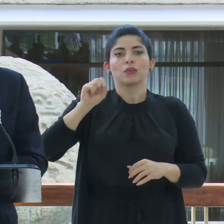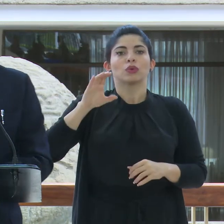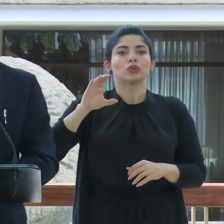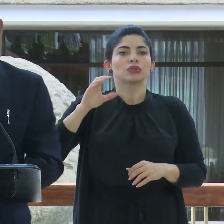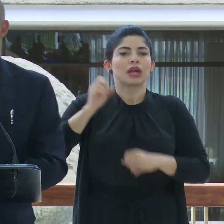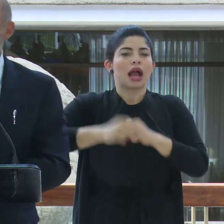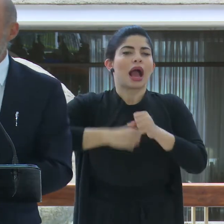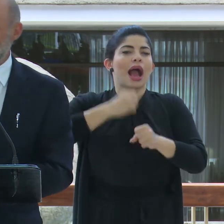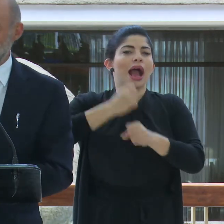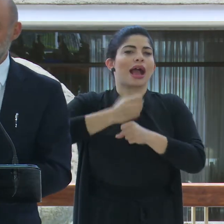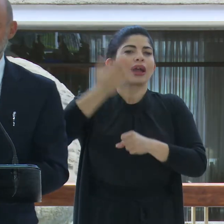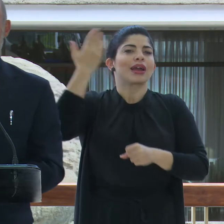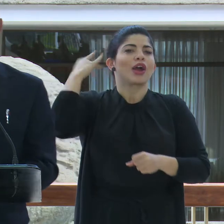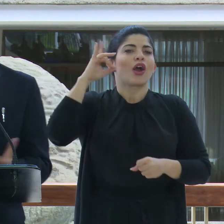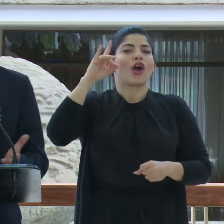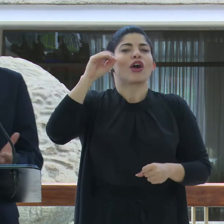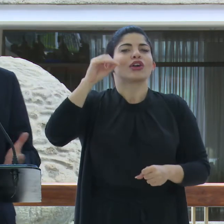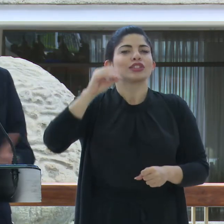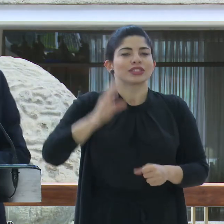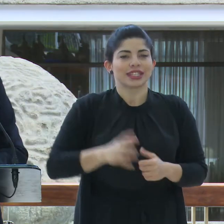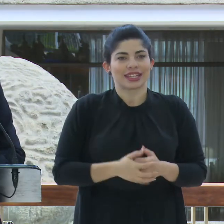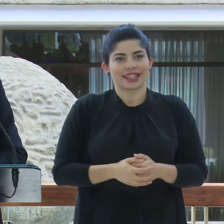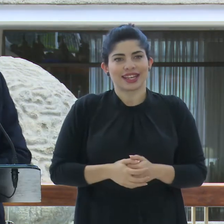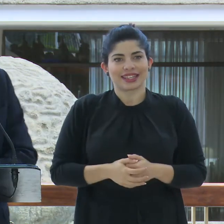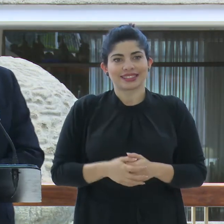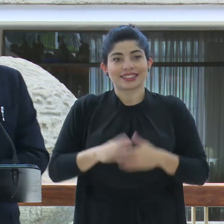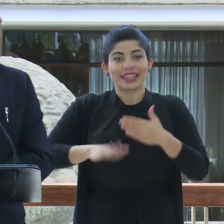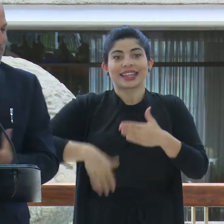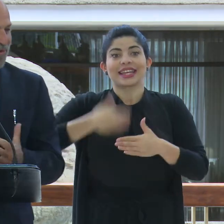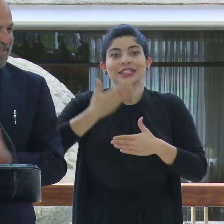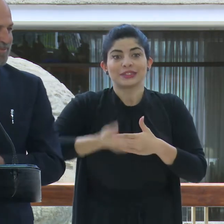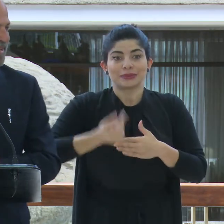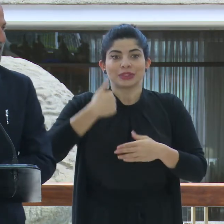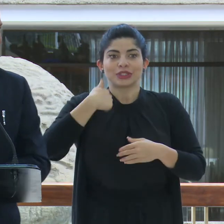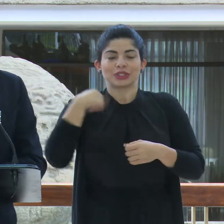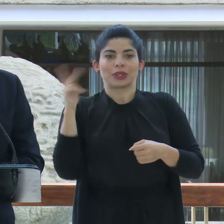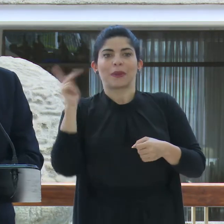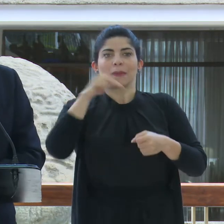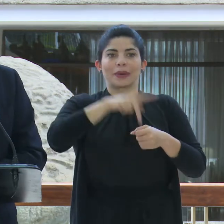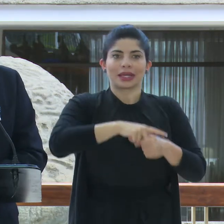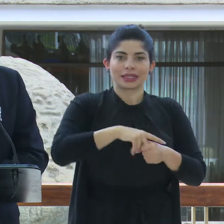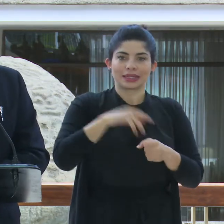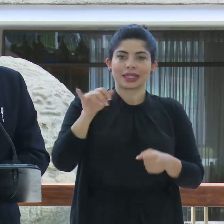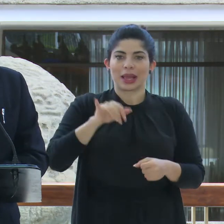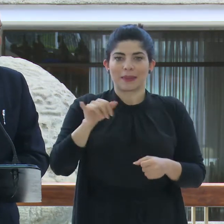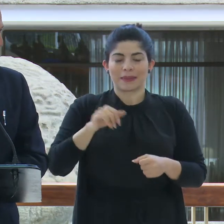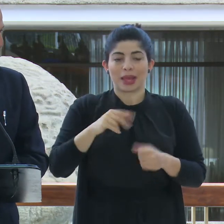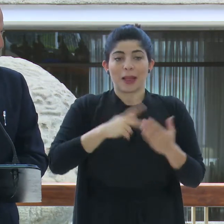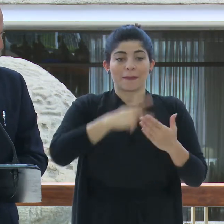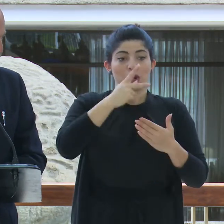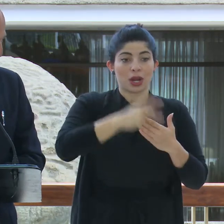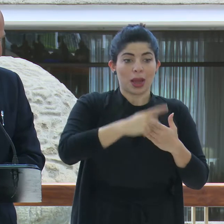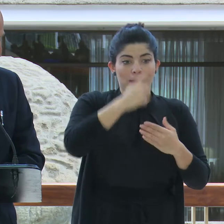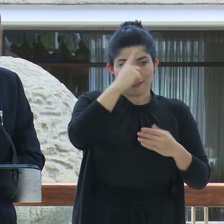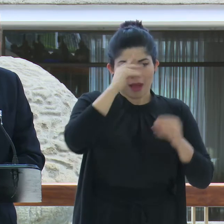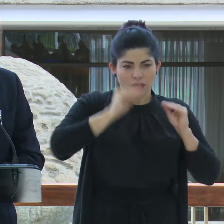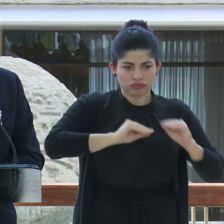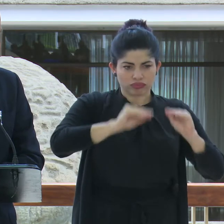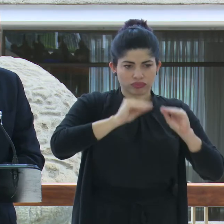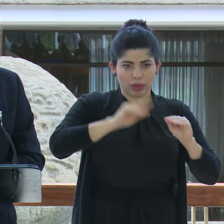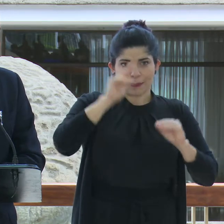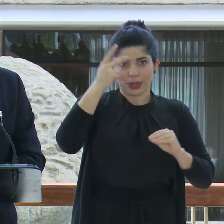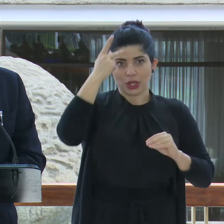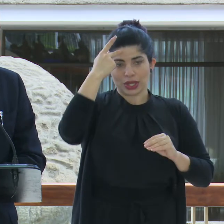80 y después participé muy fuertemente en los programas de formación política